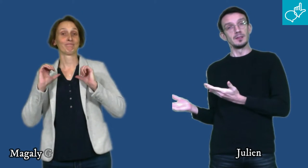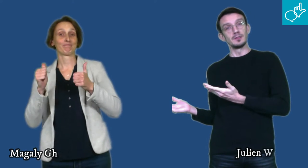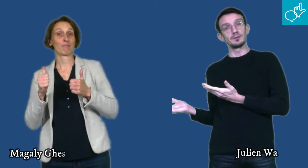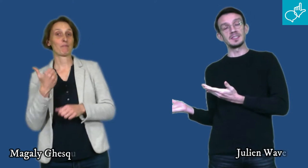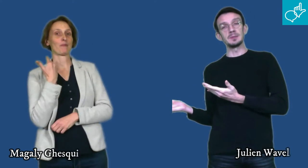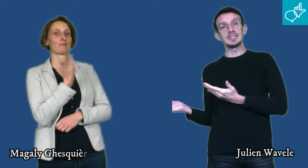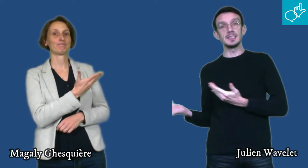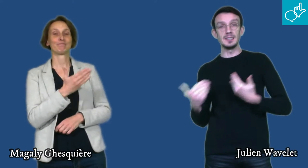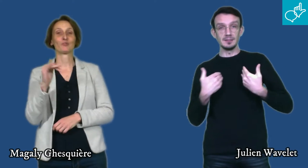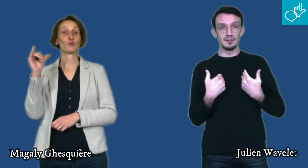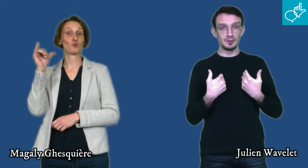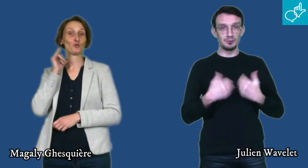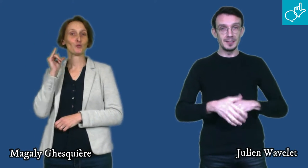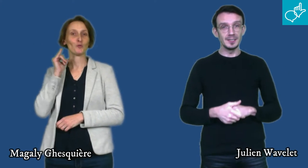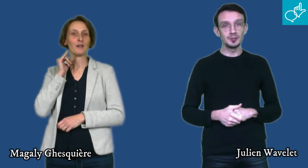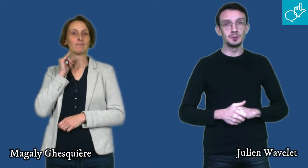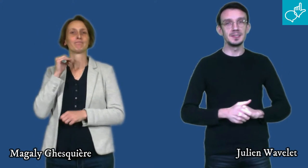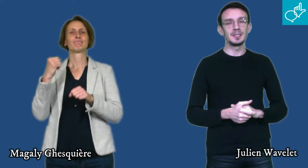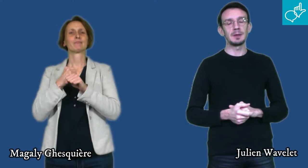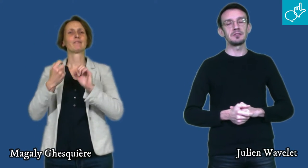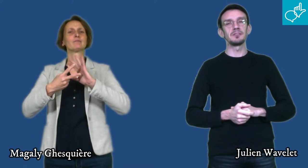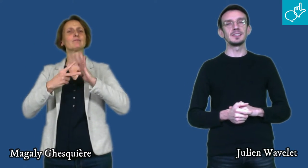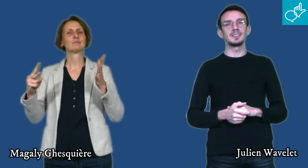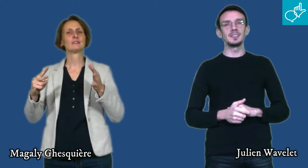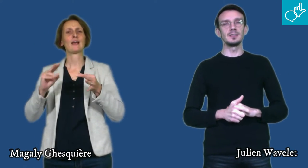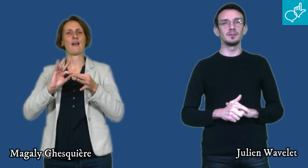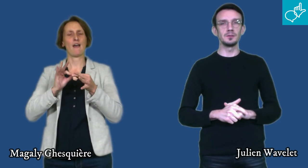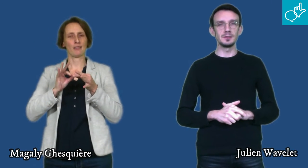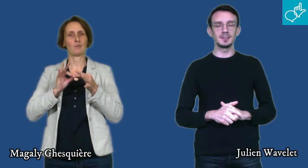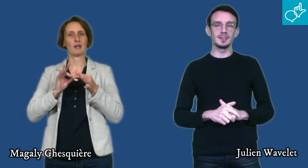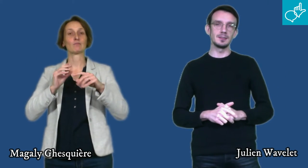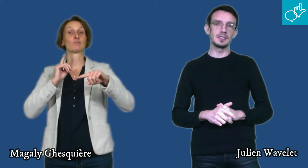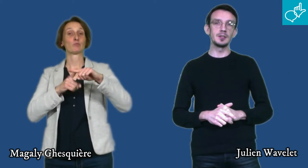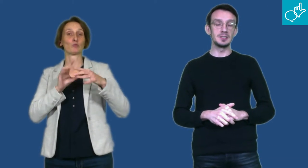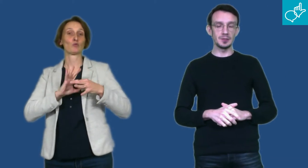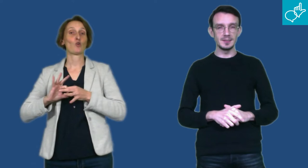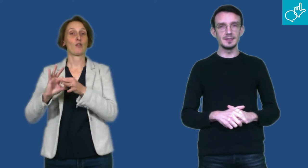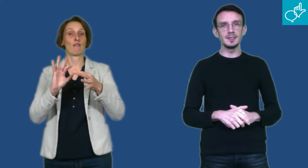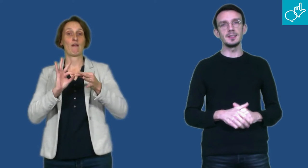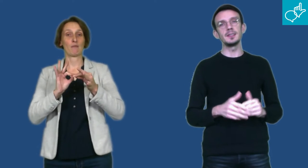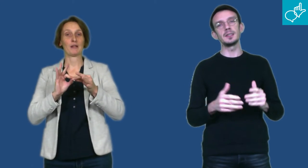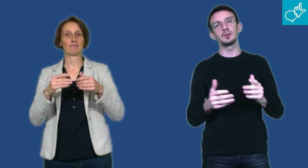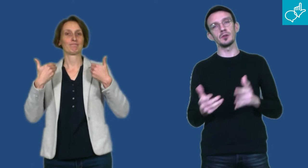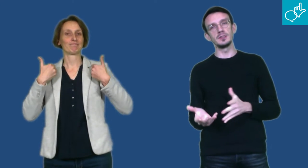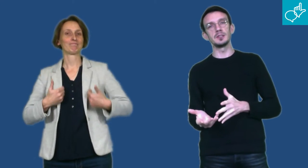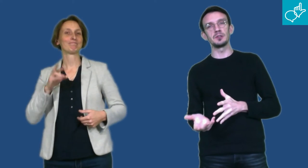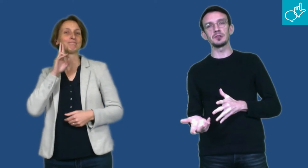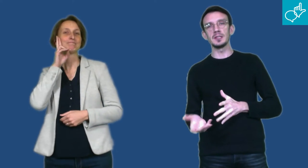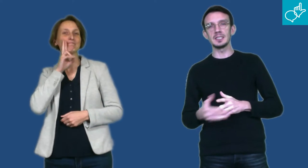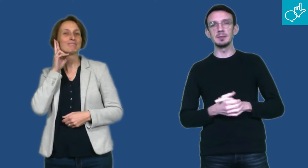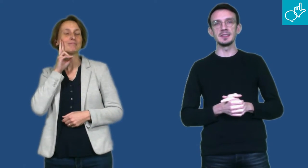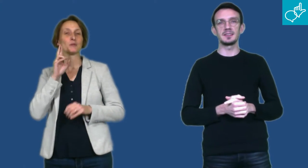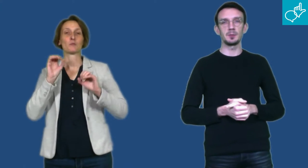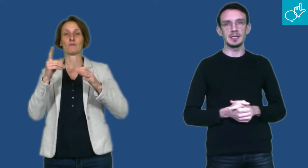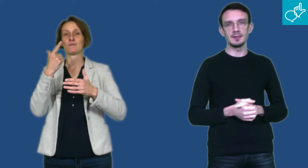Voici Magali Julien, je suis interprète en langue des signes au sein d'Ecole des surdités et coordonnateur de l'équipe des interprètes.